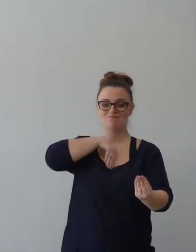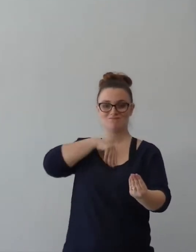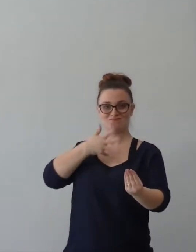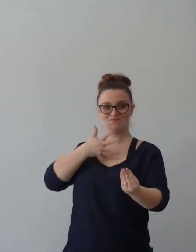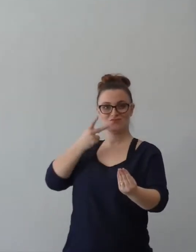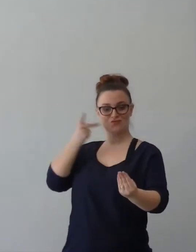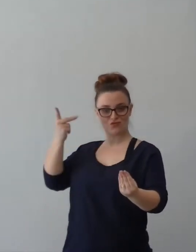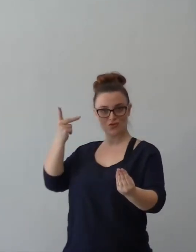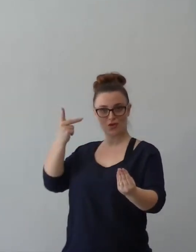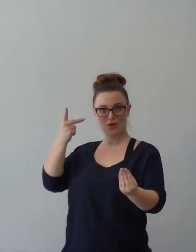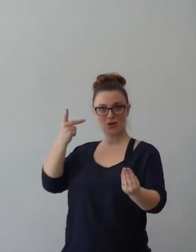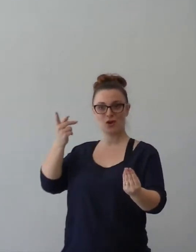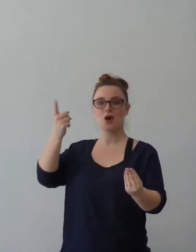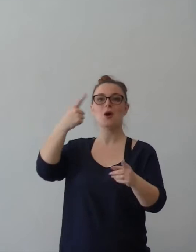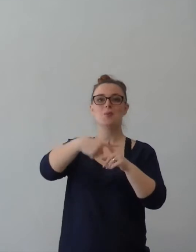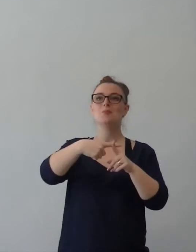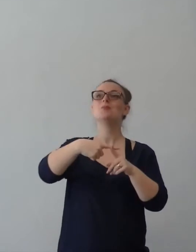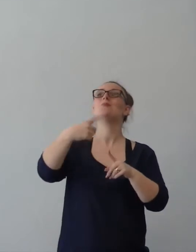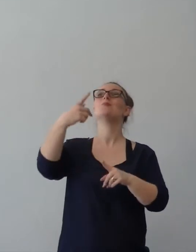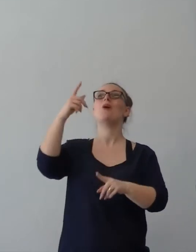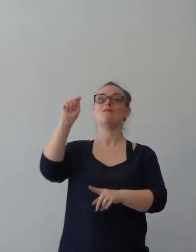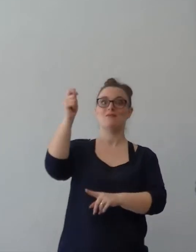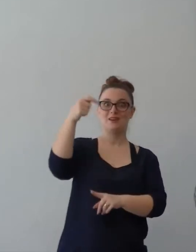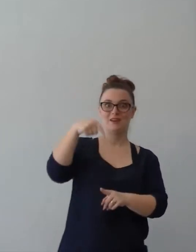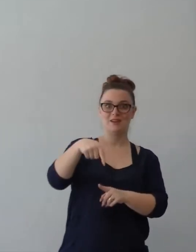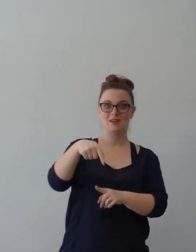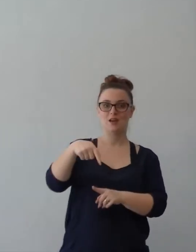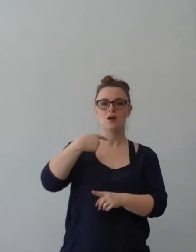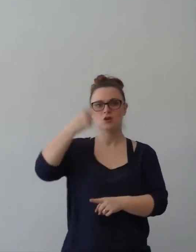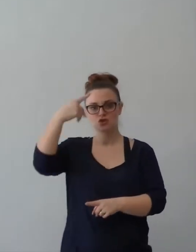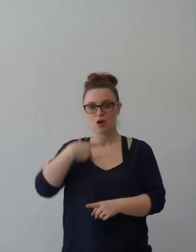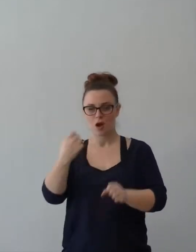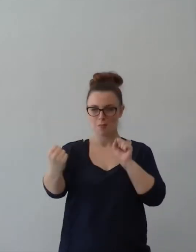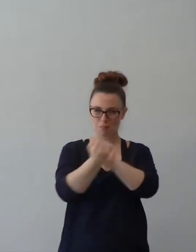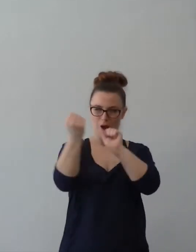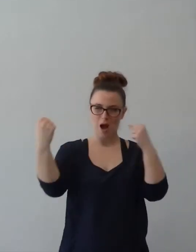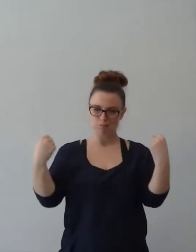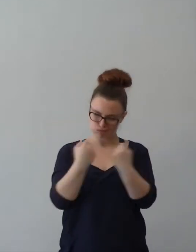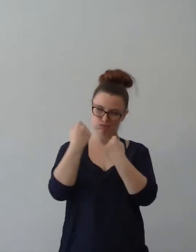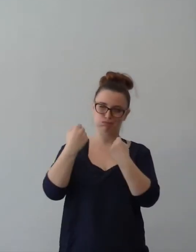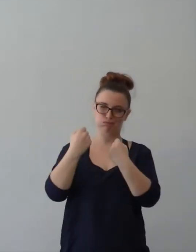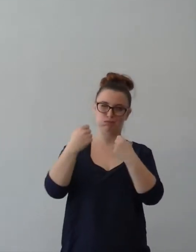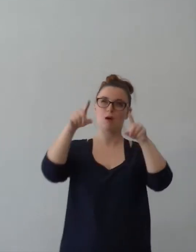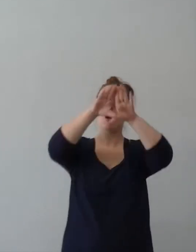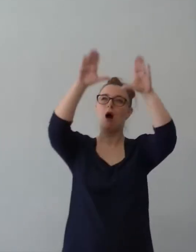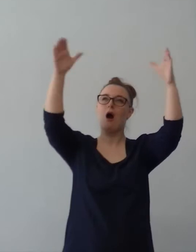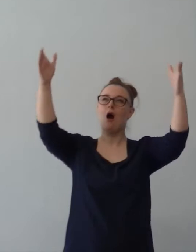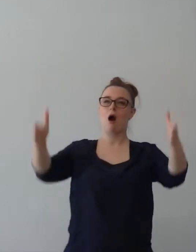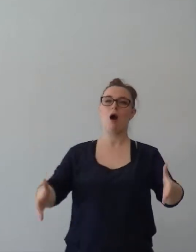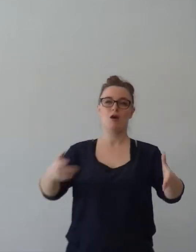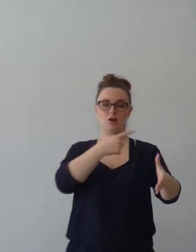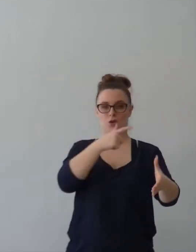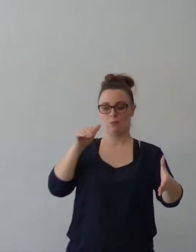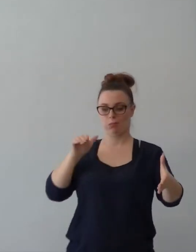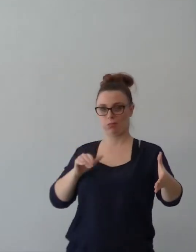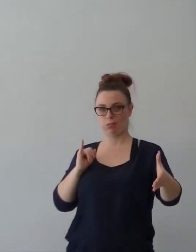anche se questo mi comportava andare a spattere contro a persone che erano tre volte il mio peso. Io all'epoca pesavo su